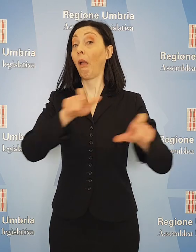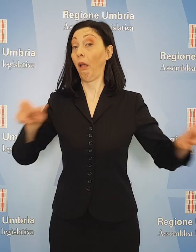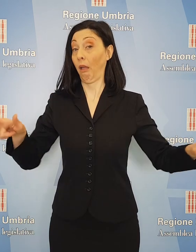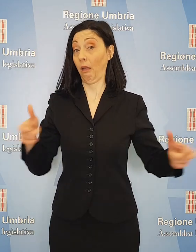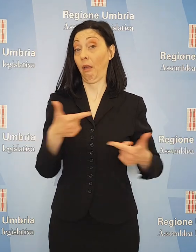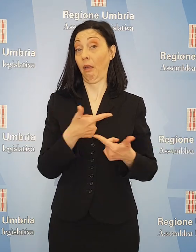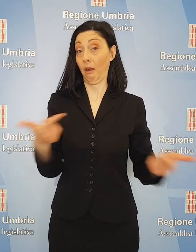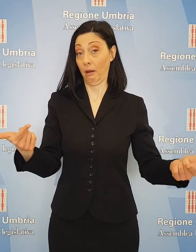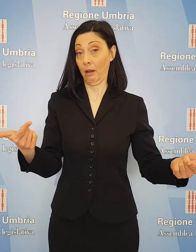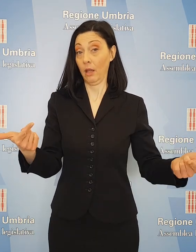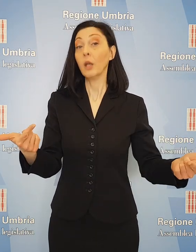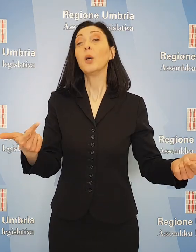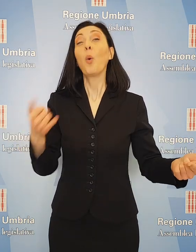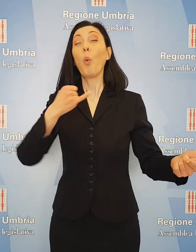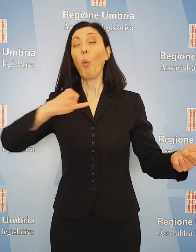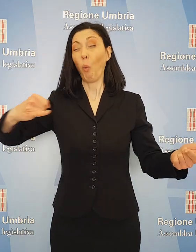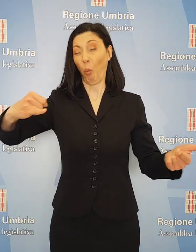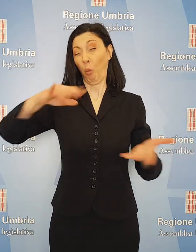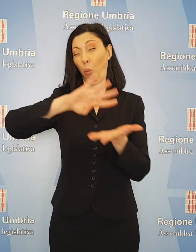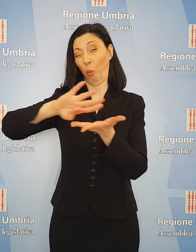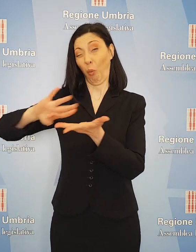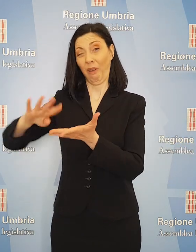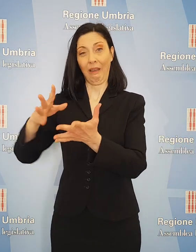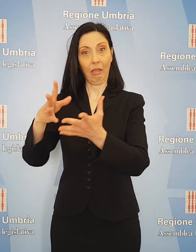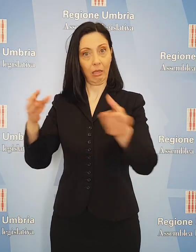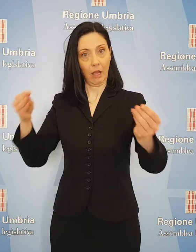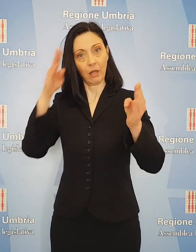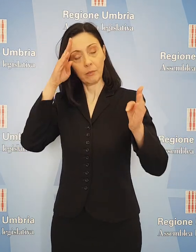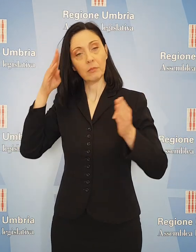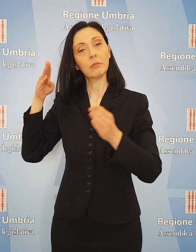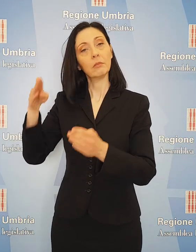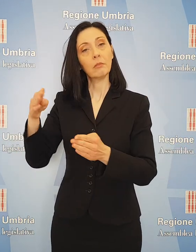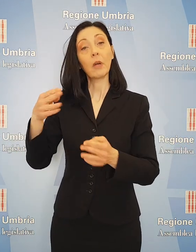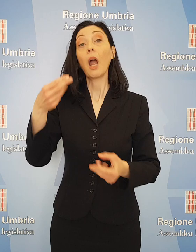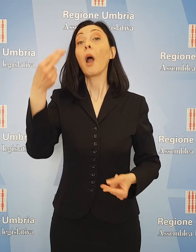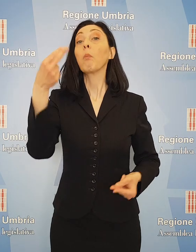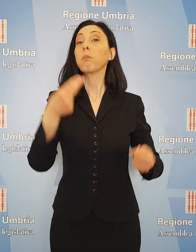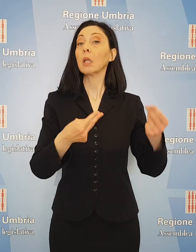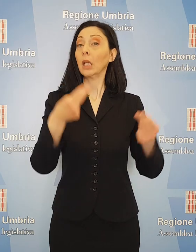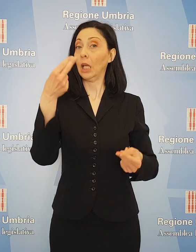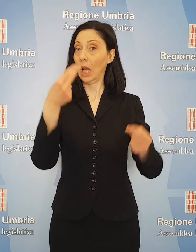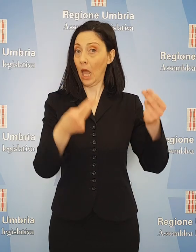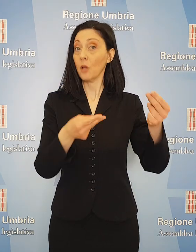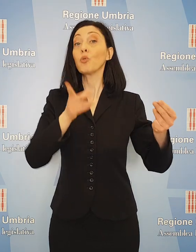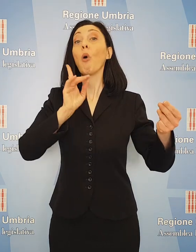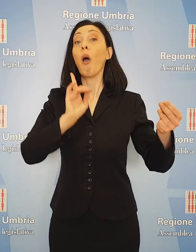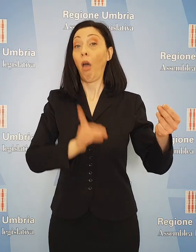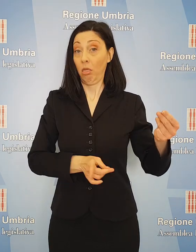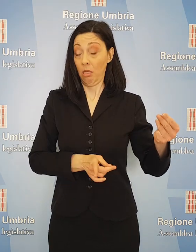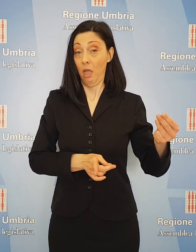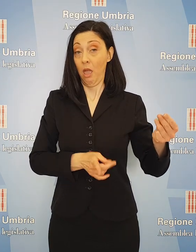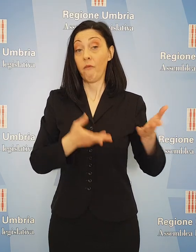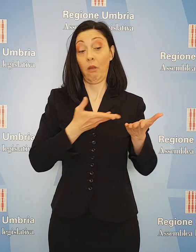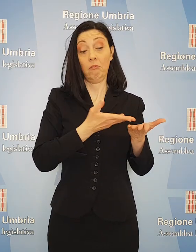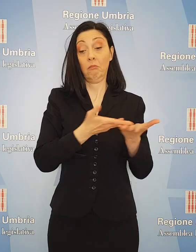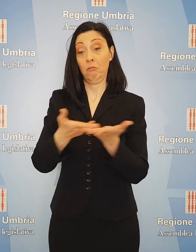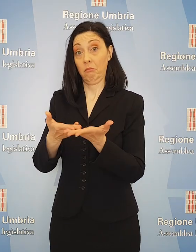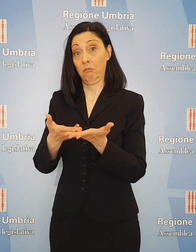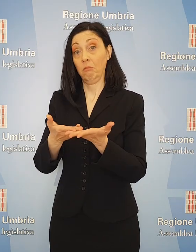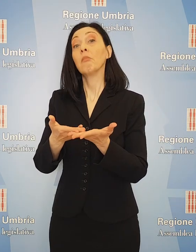Dobbiamo ripartire dagli ultimi, che purtroppo ha detto sono tanti. Il bilancio deve ricreare il tessuto sociale. Servono